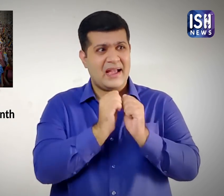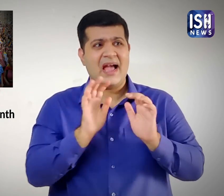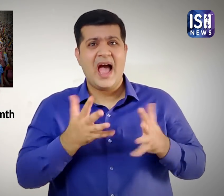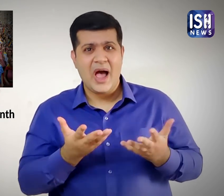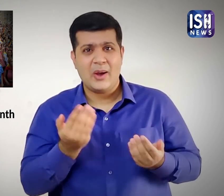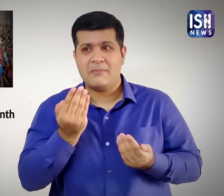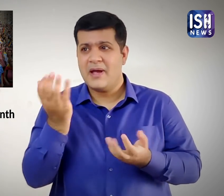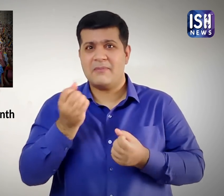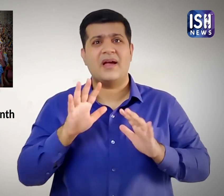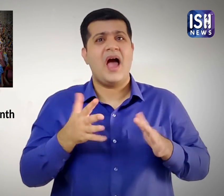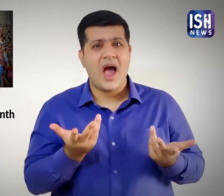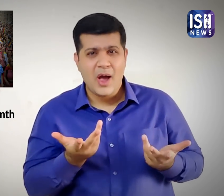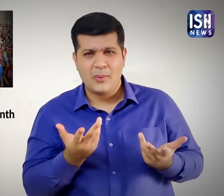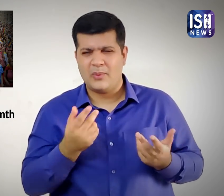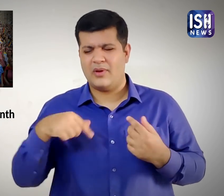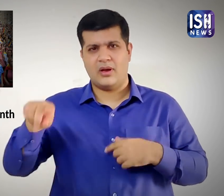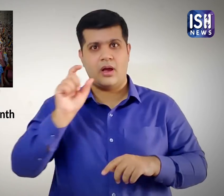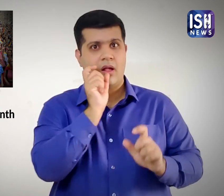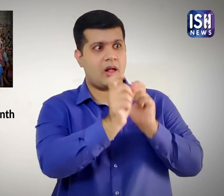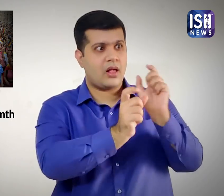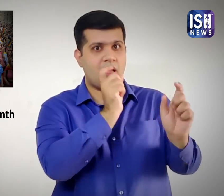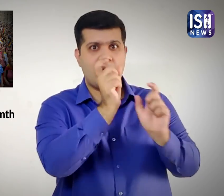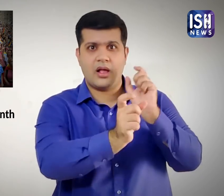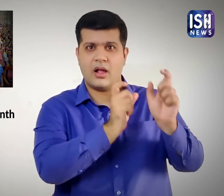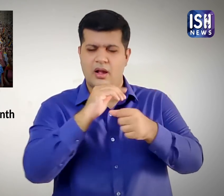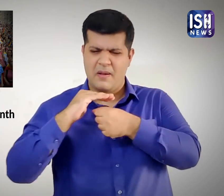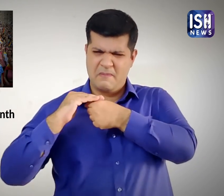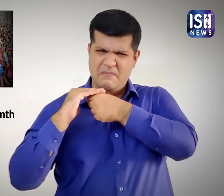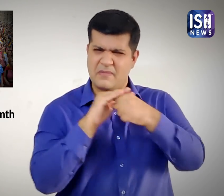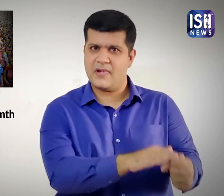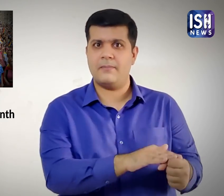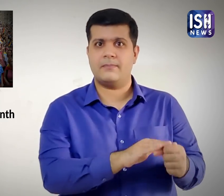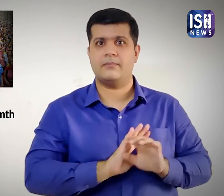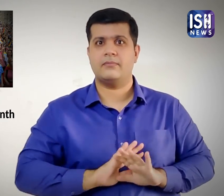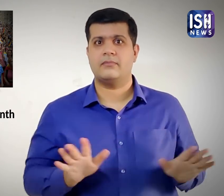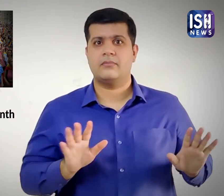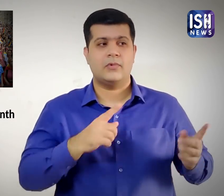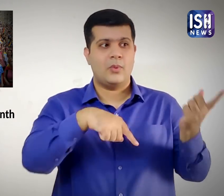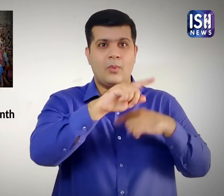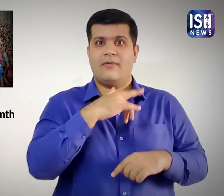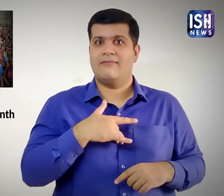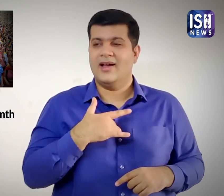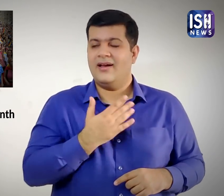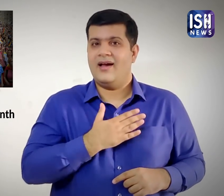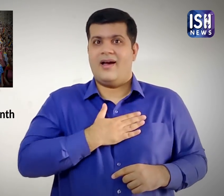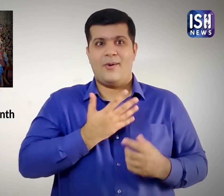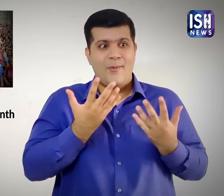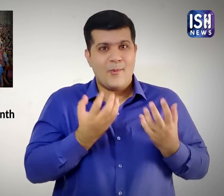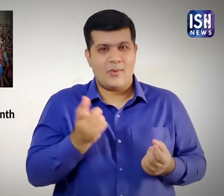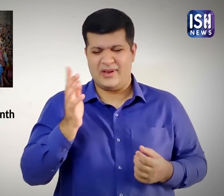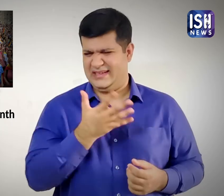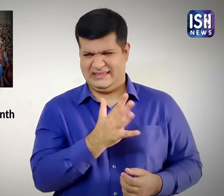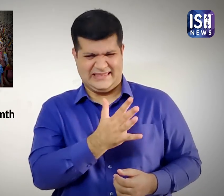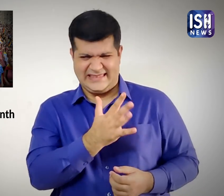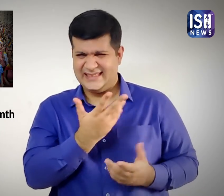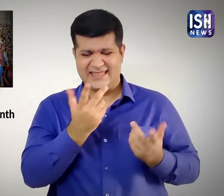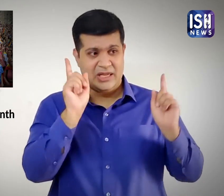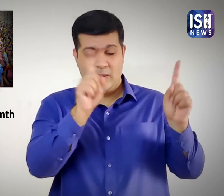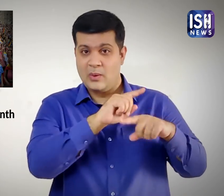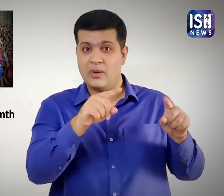लिए उनका मजाक उड़ाया जाता था और लंबे समय तक उनके साथ बेदबाफ किया गया। उनकी भावनाओ को कभी पैचाना नहीं गया,